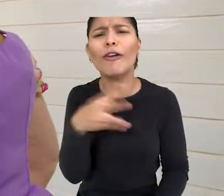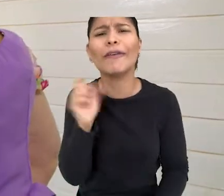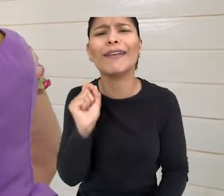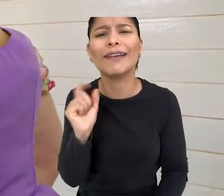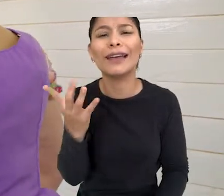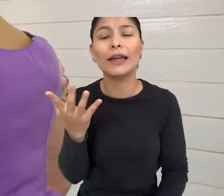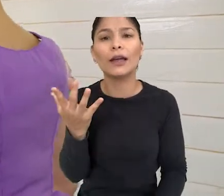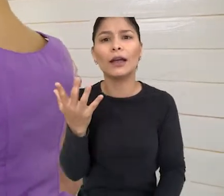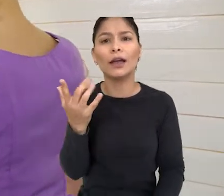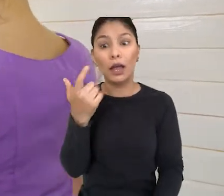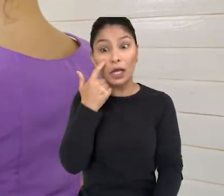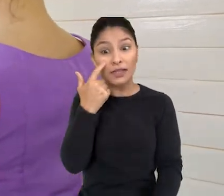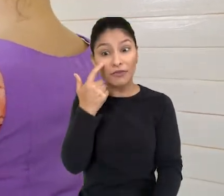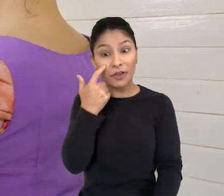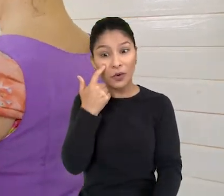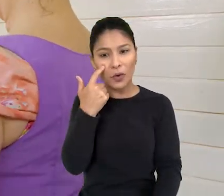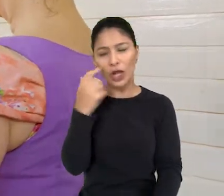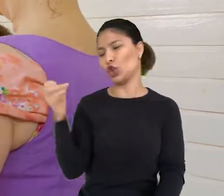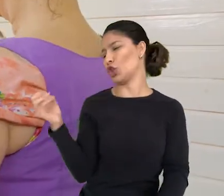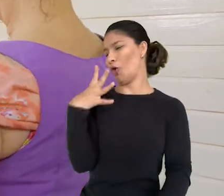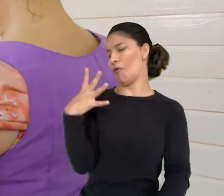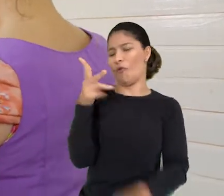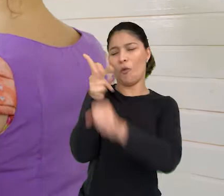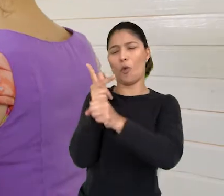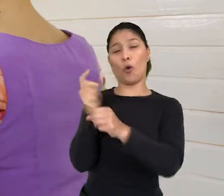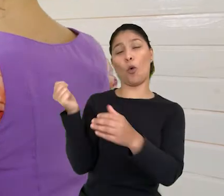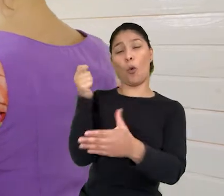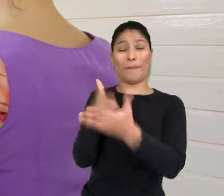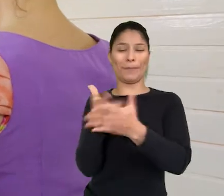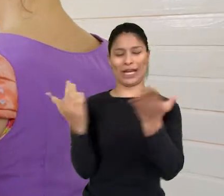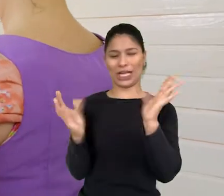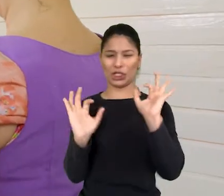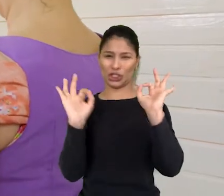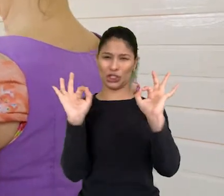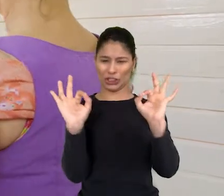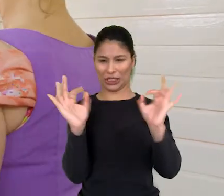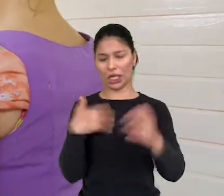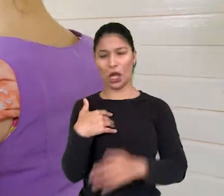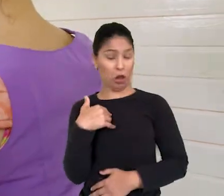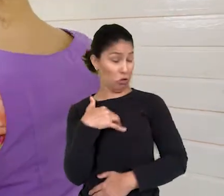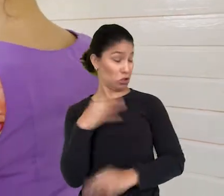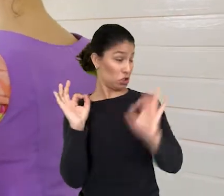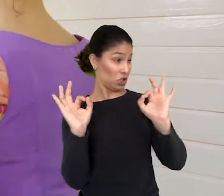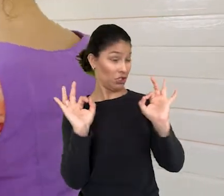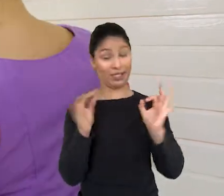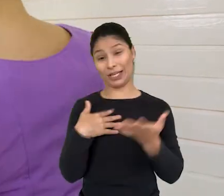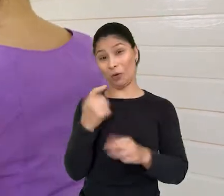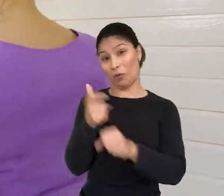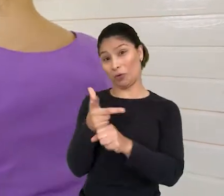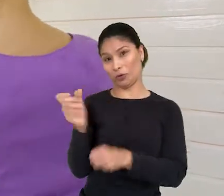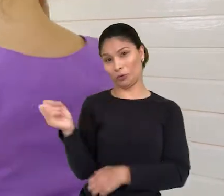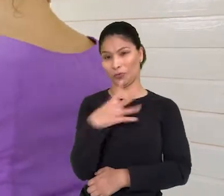Esse aqui? É, qual? Ai, nossa. É um novo equipamento que eu comprei. Ai, dia santo. Vai lá, Fiorella.